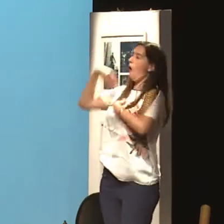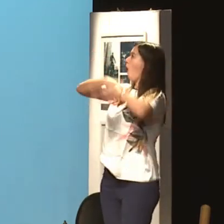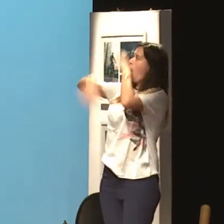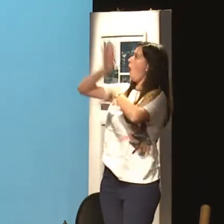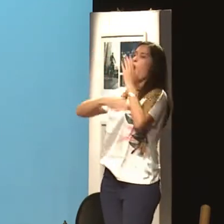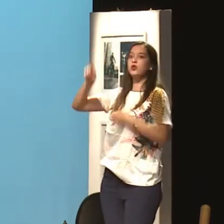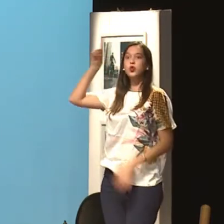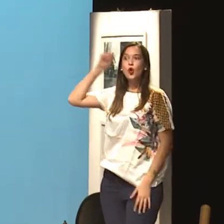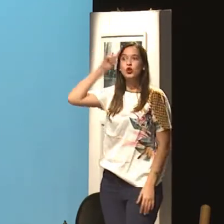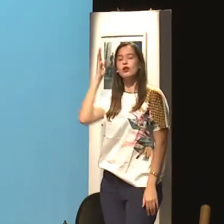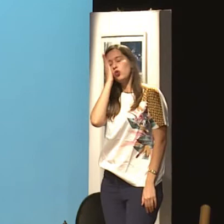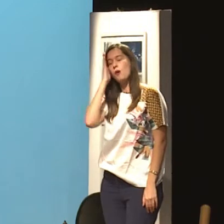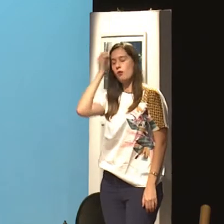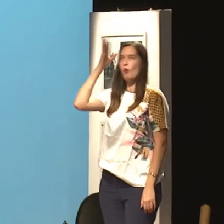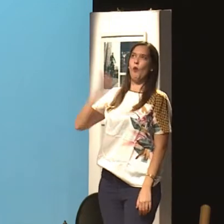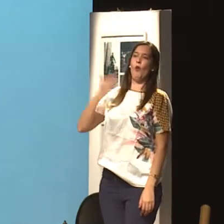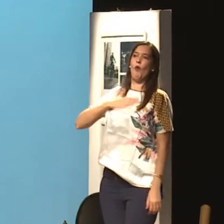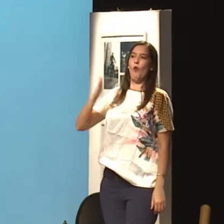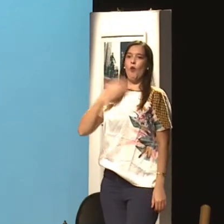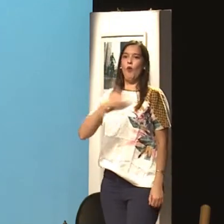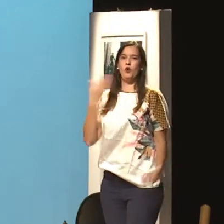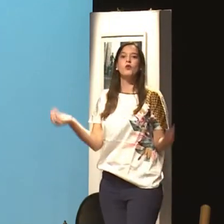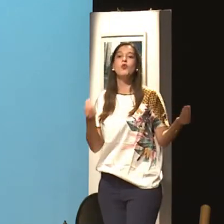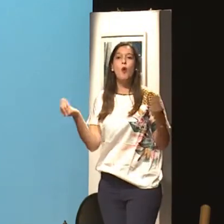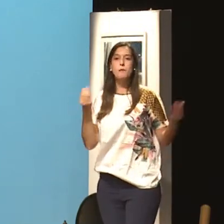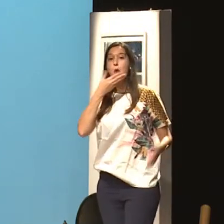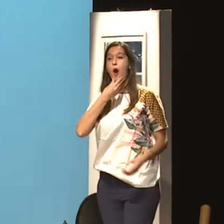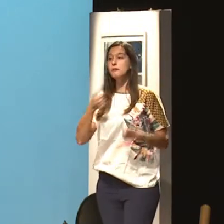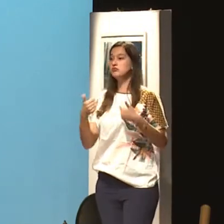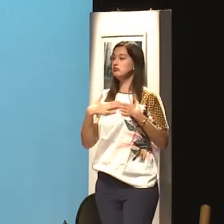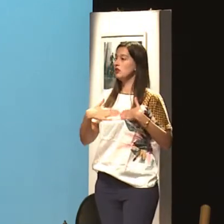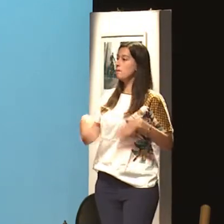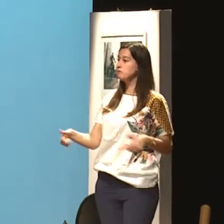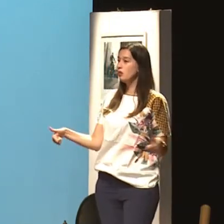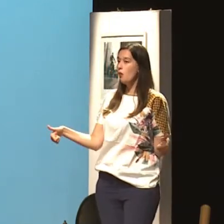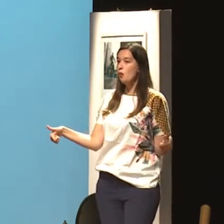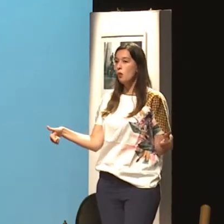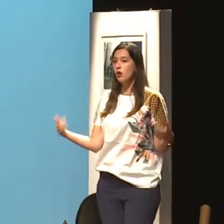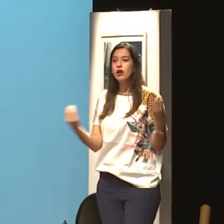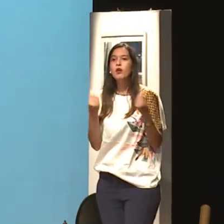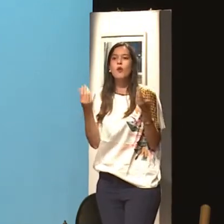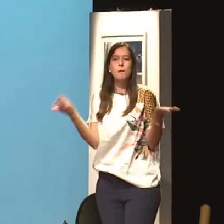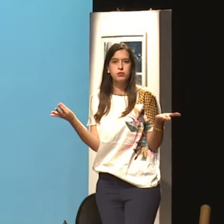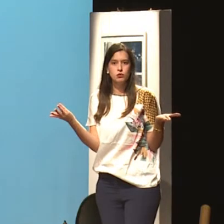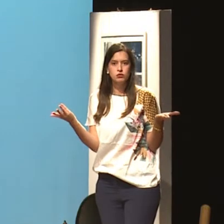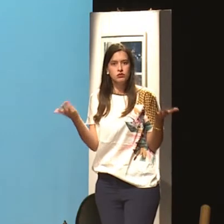Como é que ela vai viver depois disso? Como é que ela consegue dormir depois de vivenciar esse trauma, essa violência? Como é que ela fica